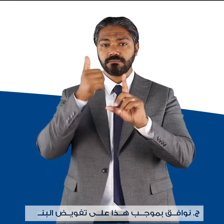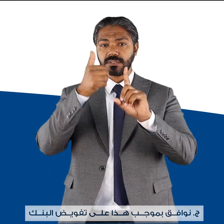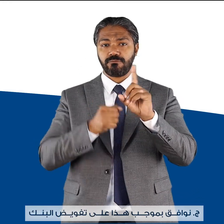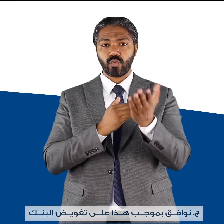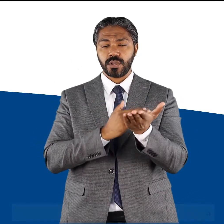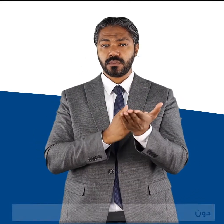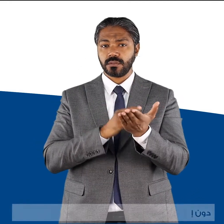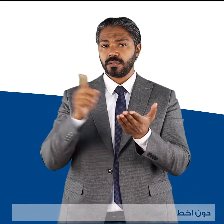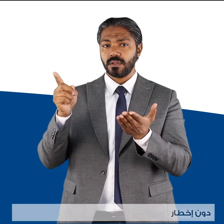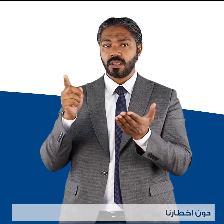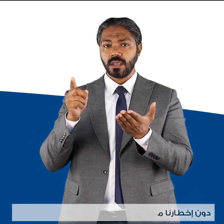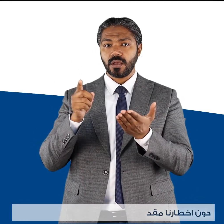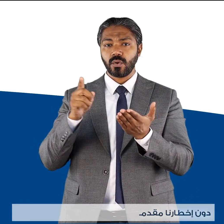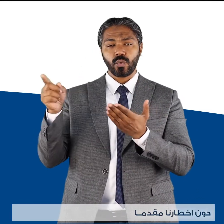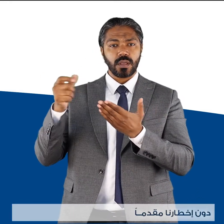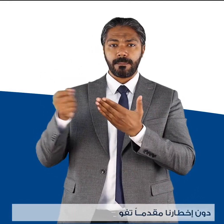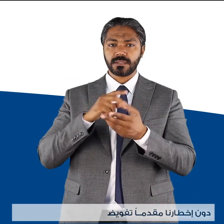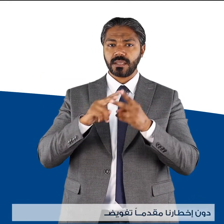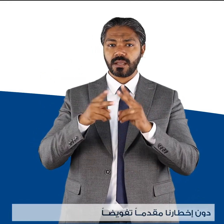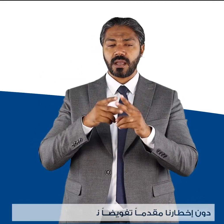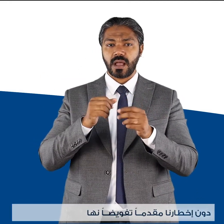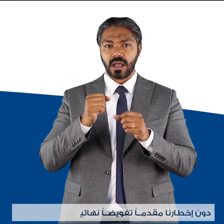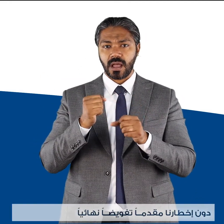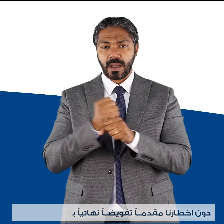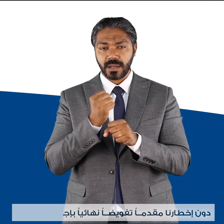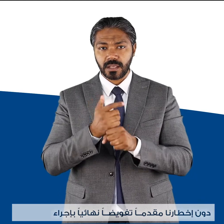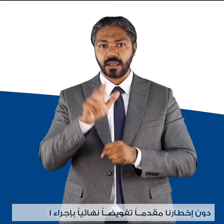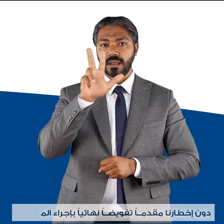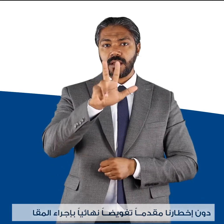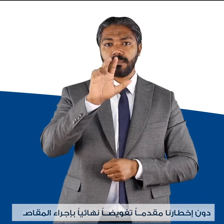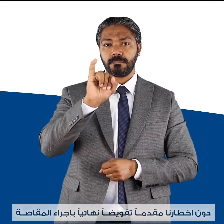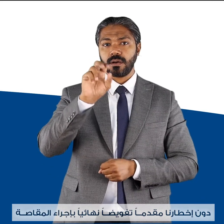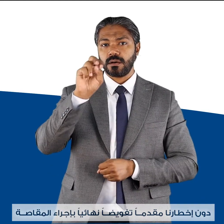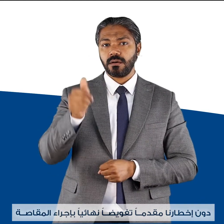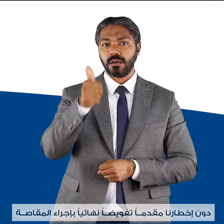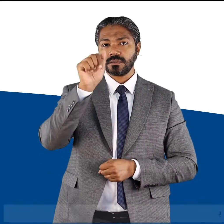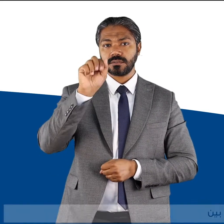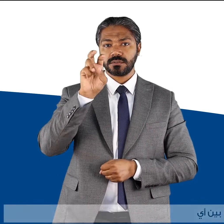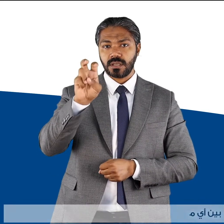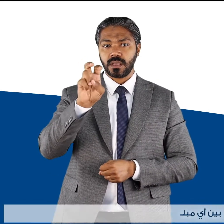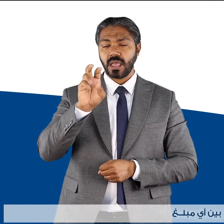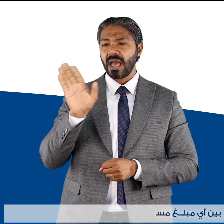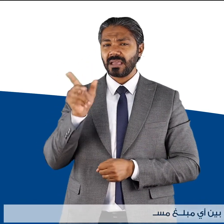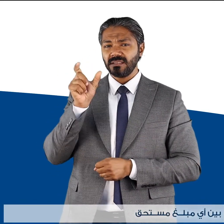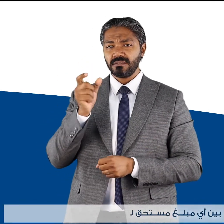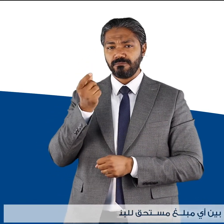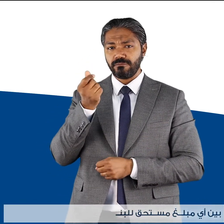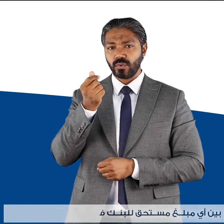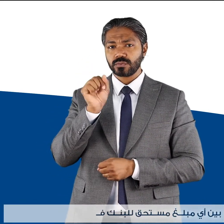البنك دون إختارنا مقدماً تفويضاً نهائياً بإجراء المقاصة بين أي مبلغ مستحق للبنك